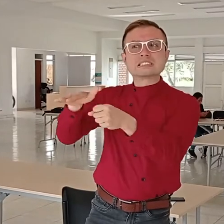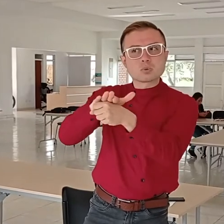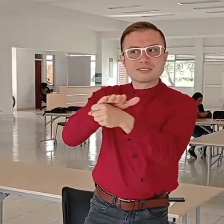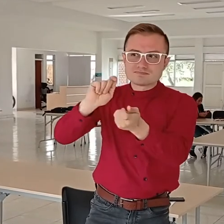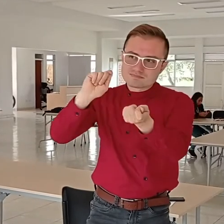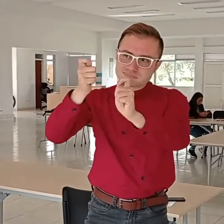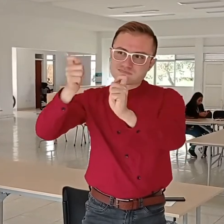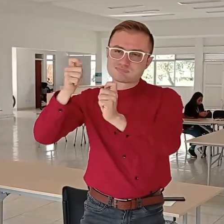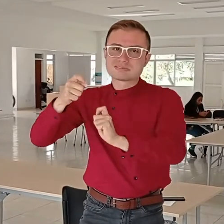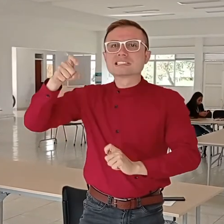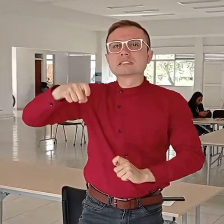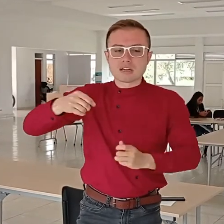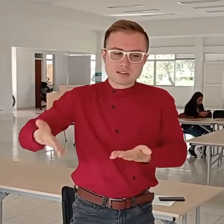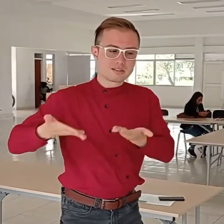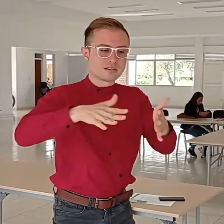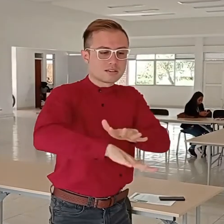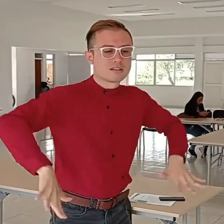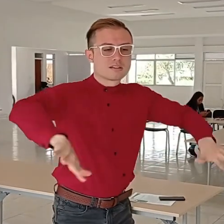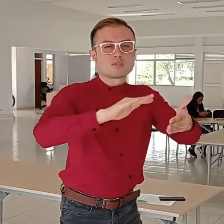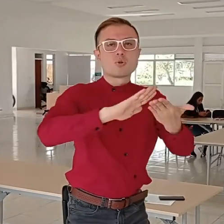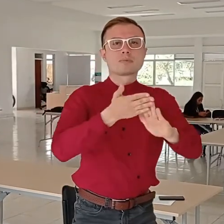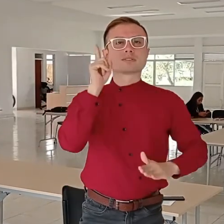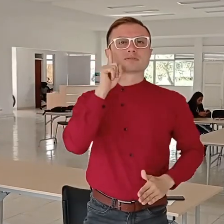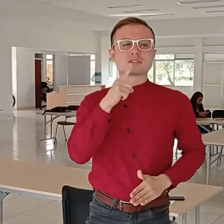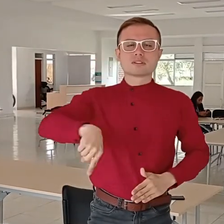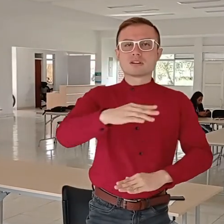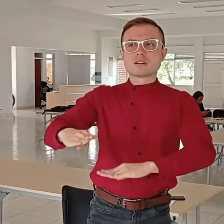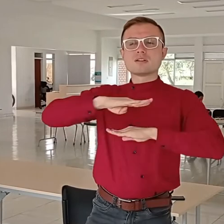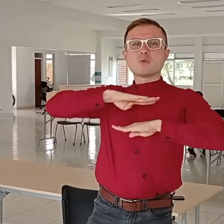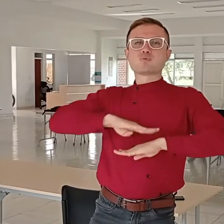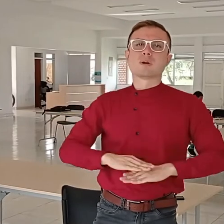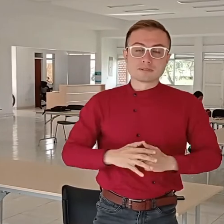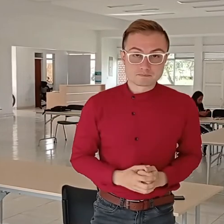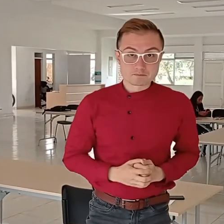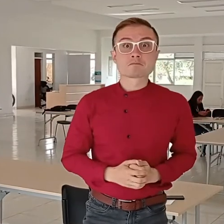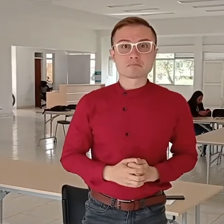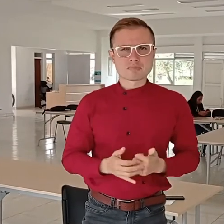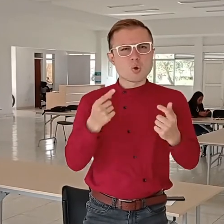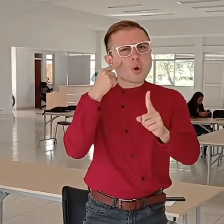necesitamos que sigan transformando sus procesos a favor de la comunidad sorda. Con este